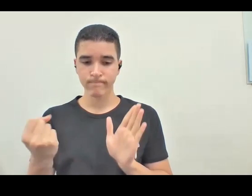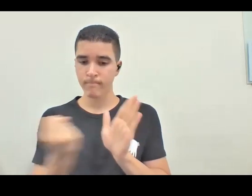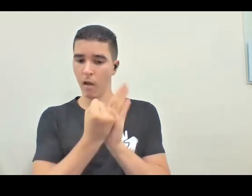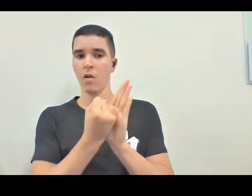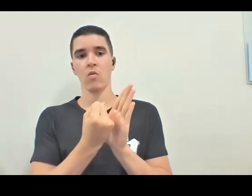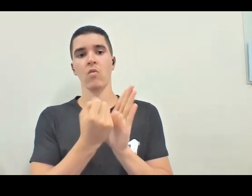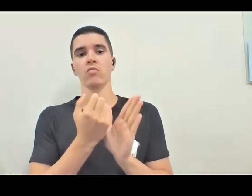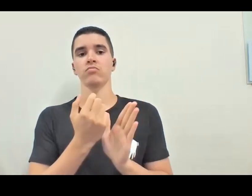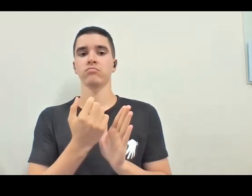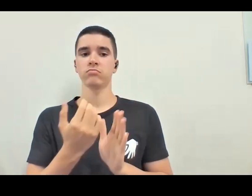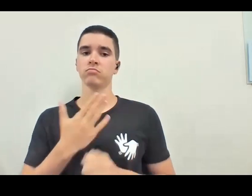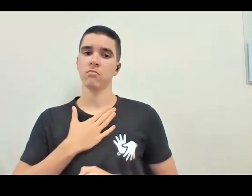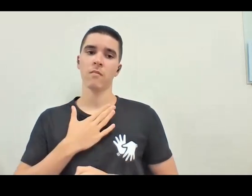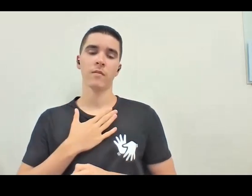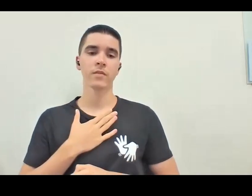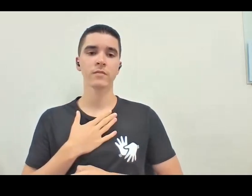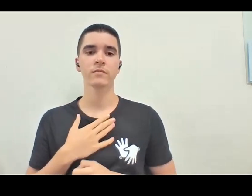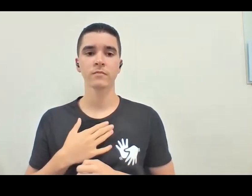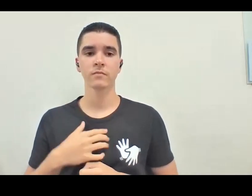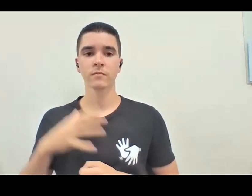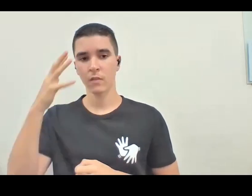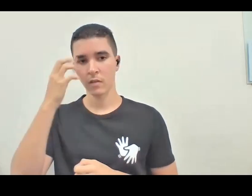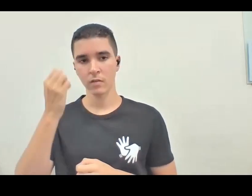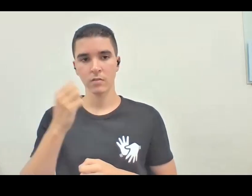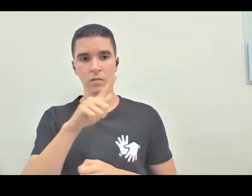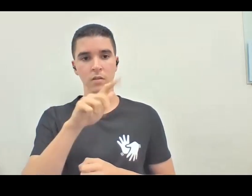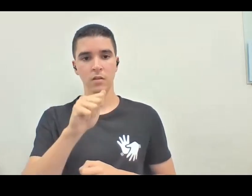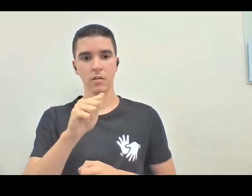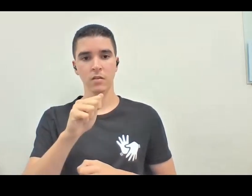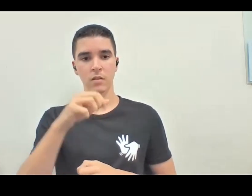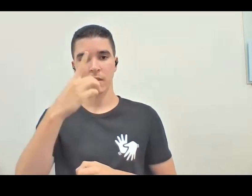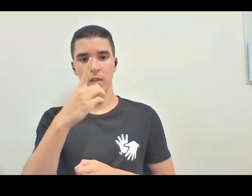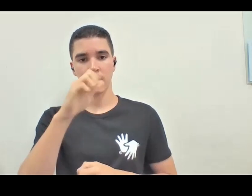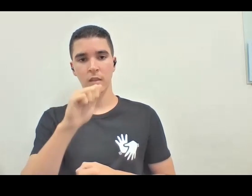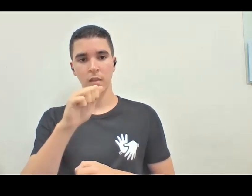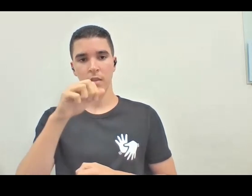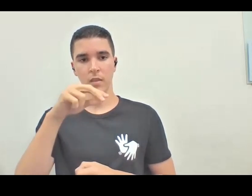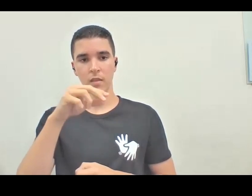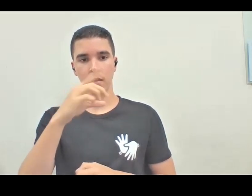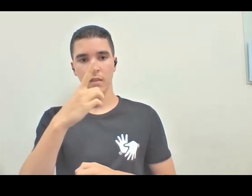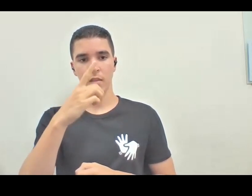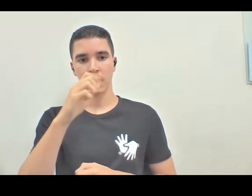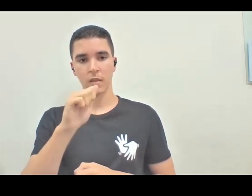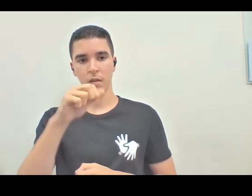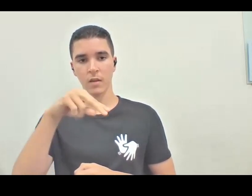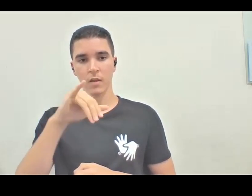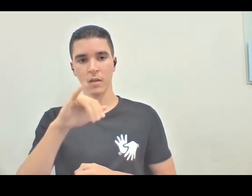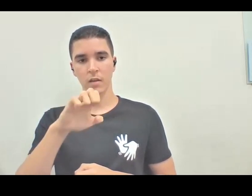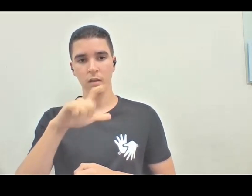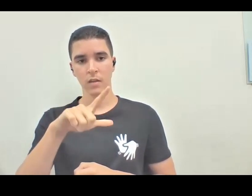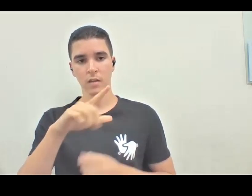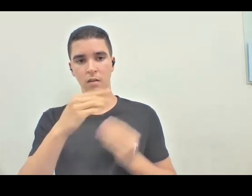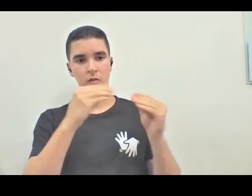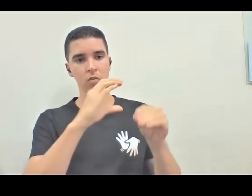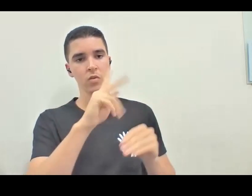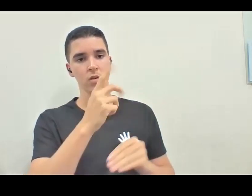Daniela trouxe também, vou ler aqui, Daniela, o que? Taimeirão, Taimeirão, ela é